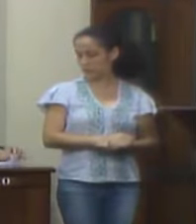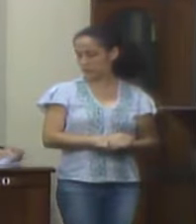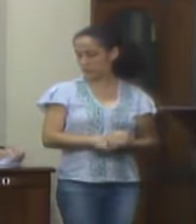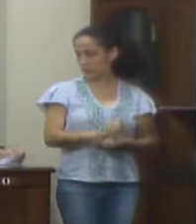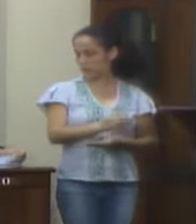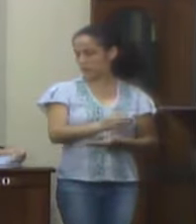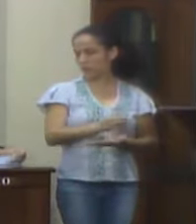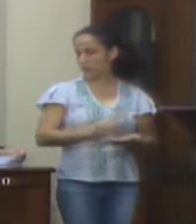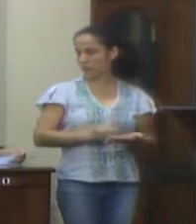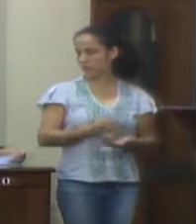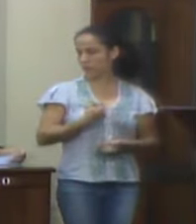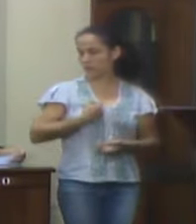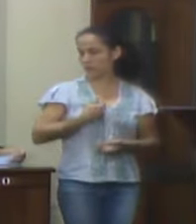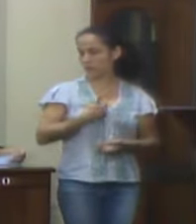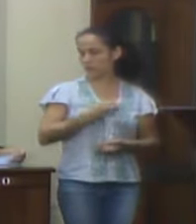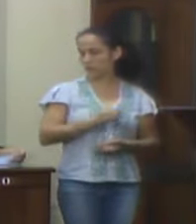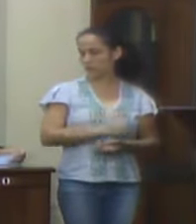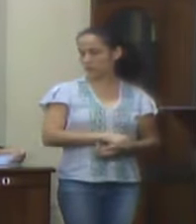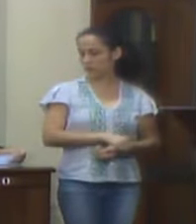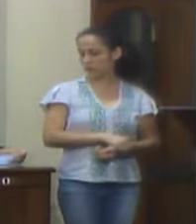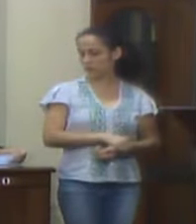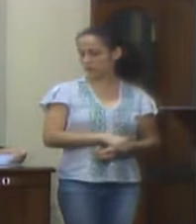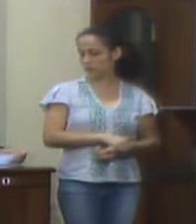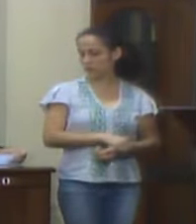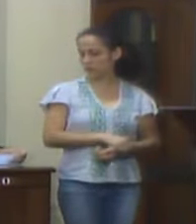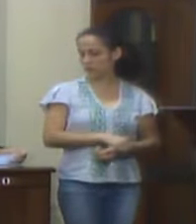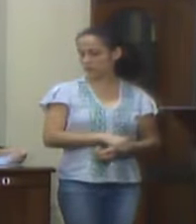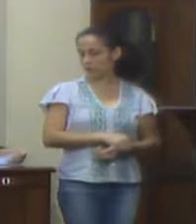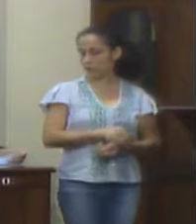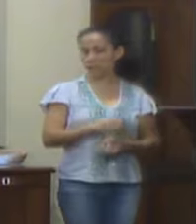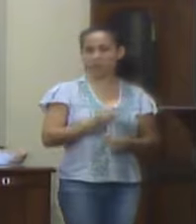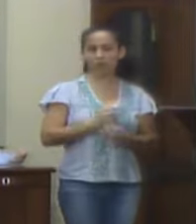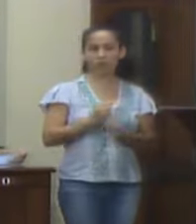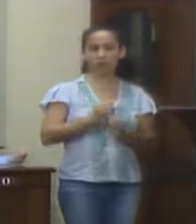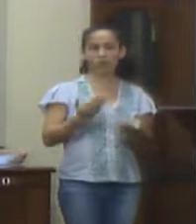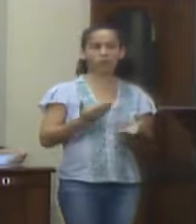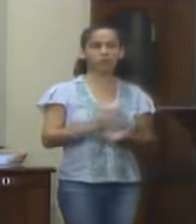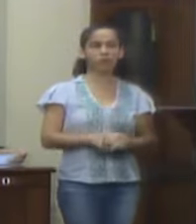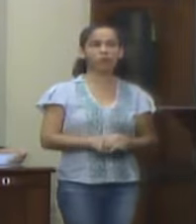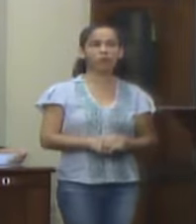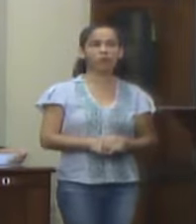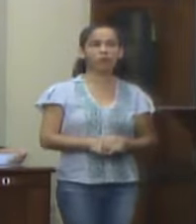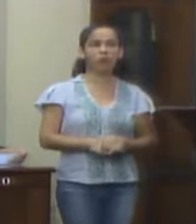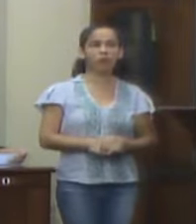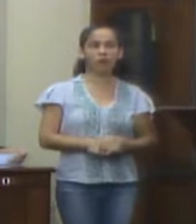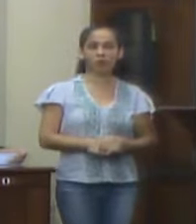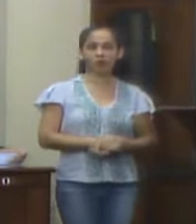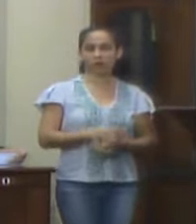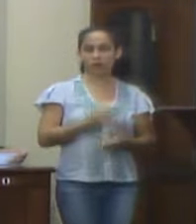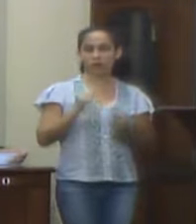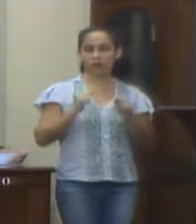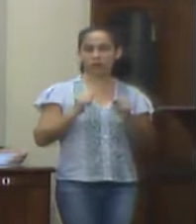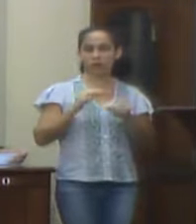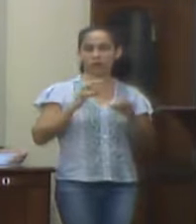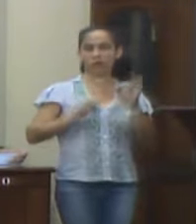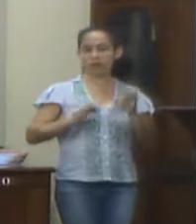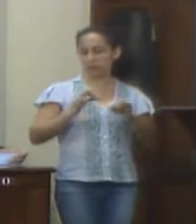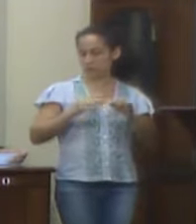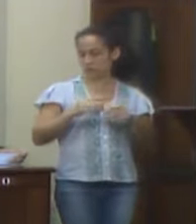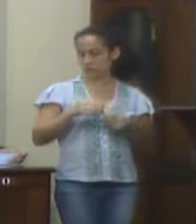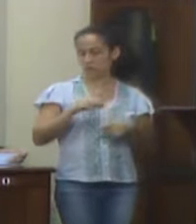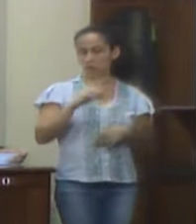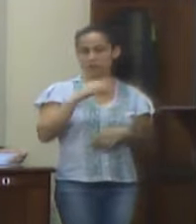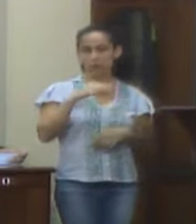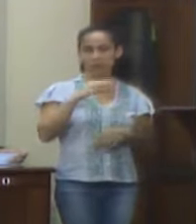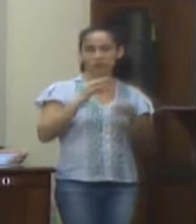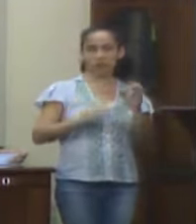Ofício número 10 de 2018, Poder Judiciário do Estado do Rio de Janeiro, Juiz de